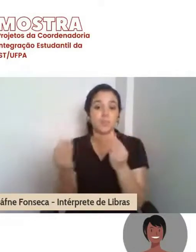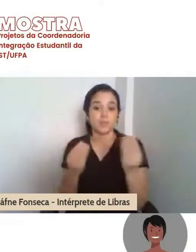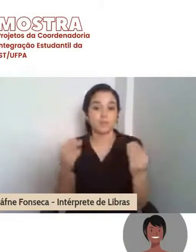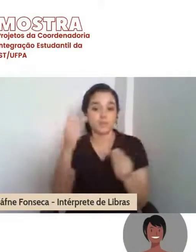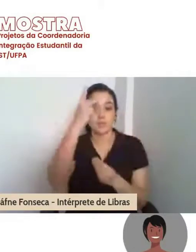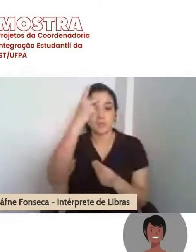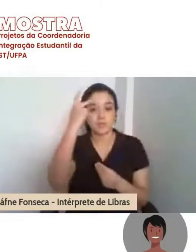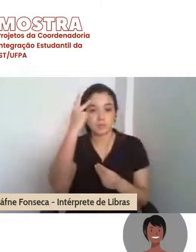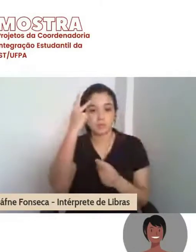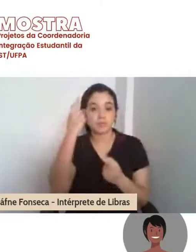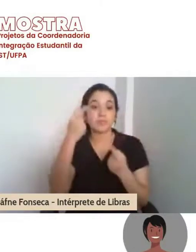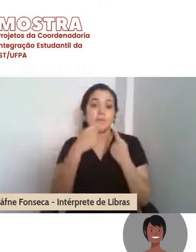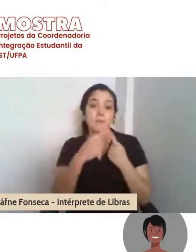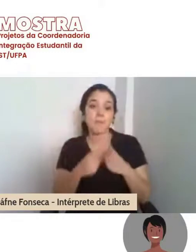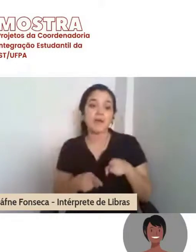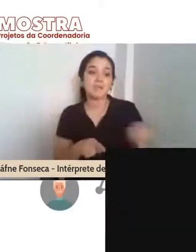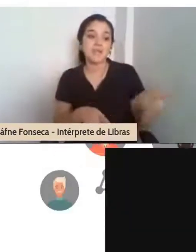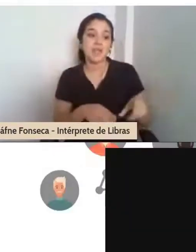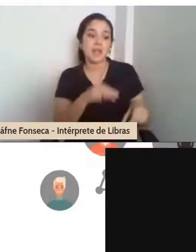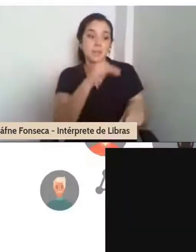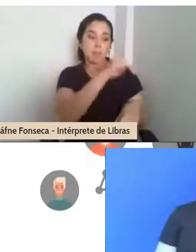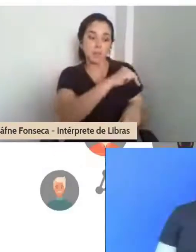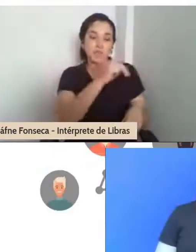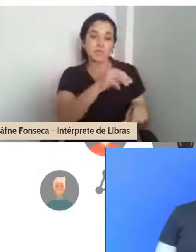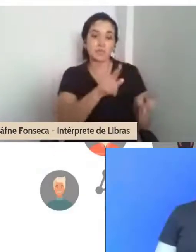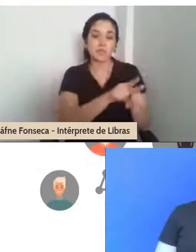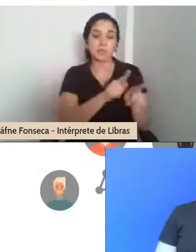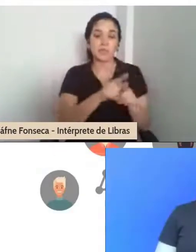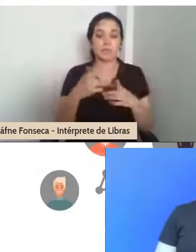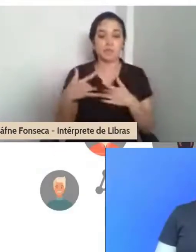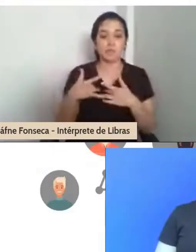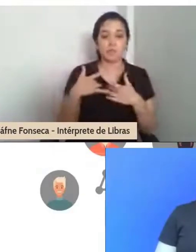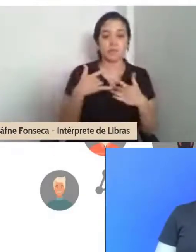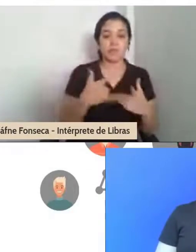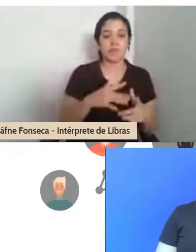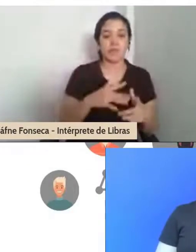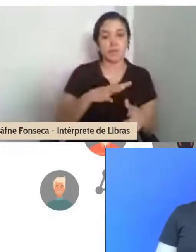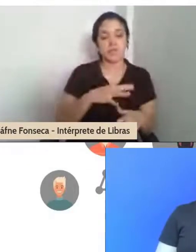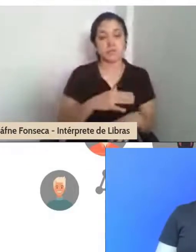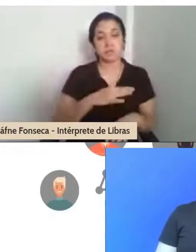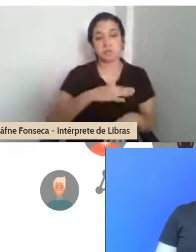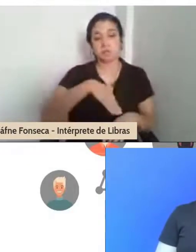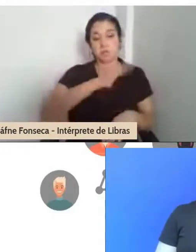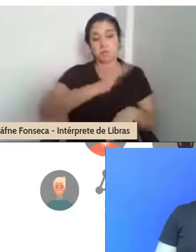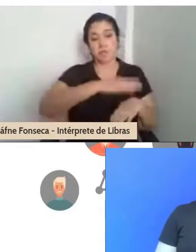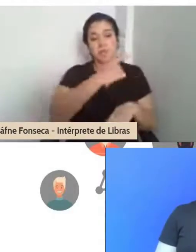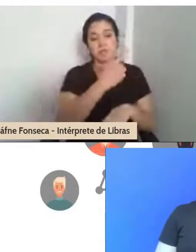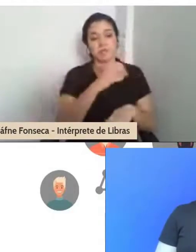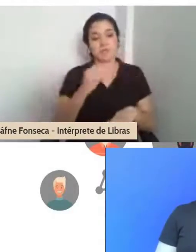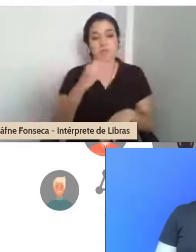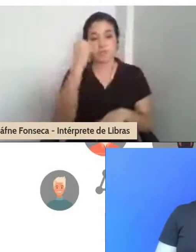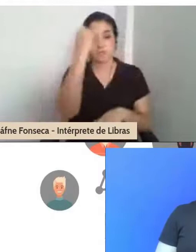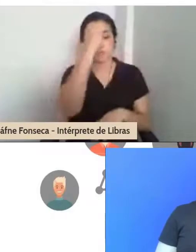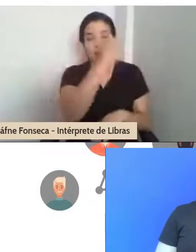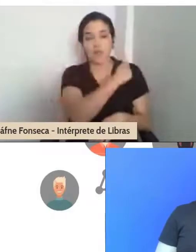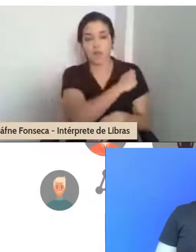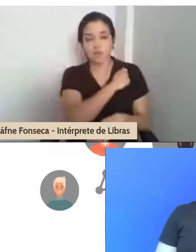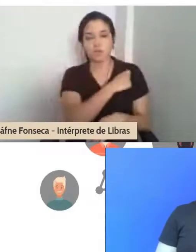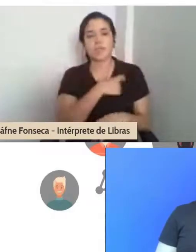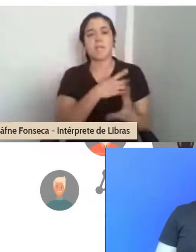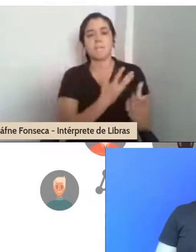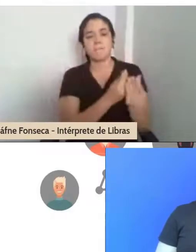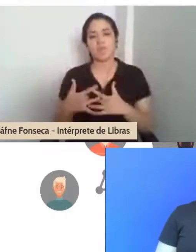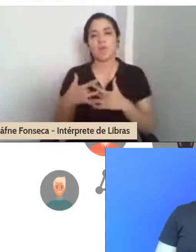e voluntários, envolvendo na casa de centenas de jovens, que rodamos com muitos voluntários a cada